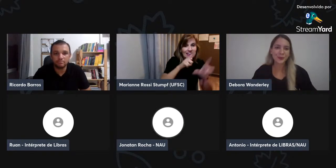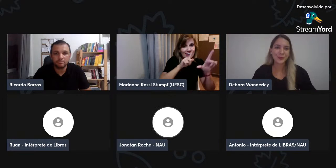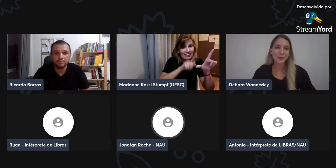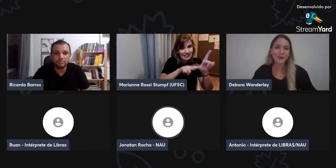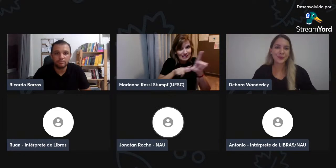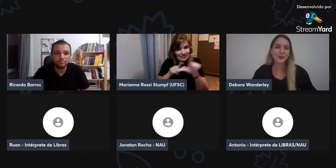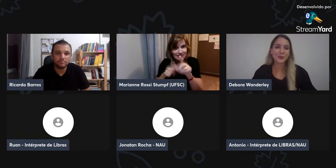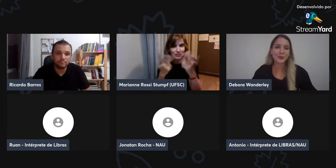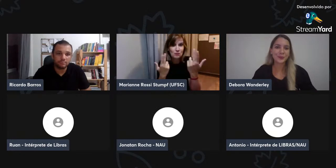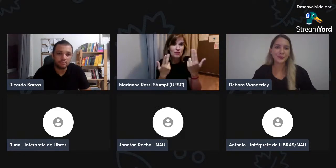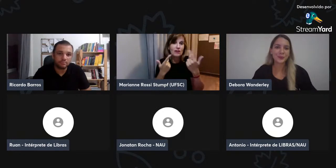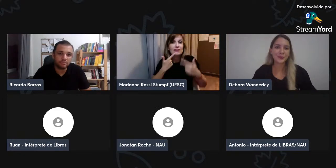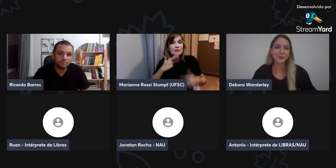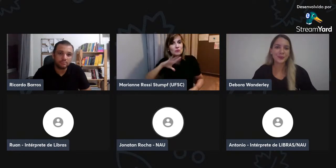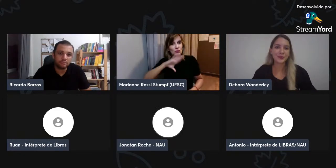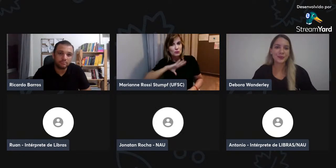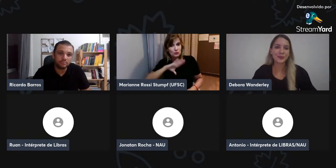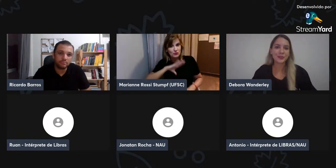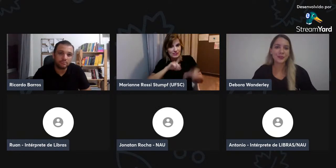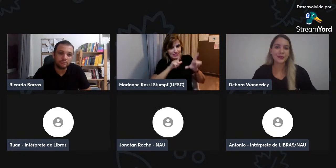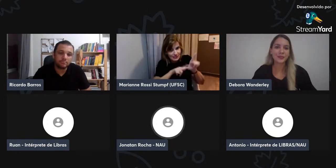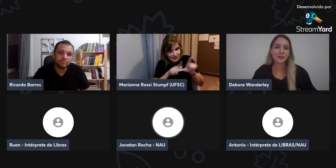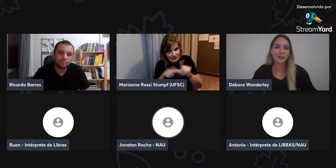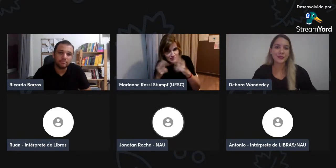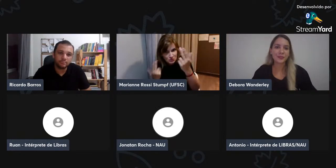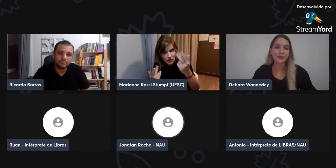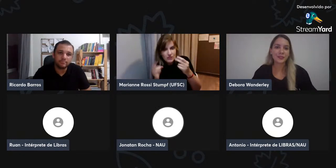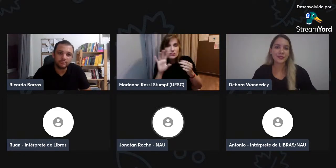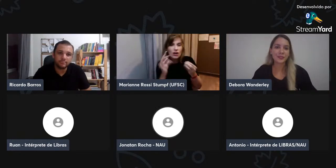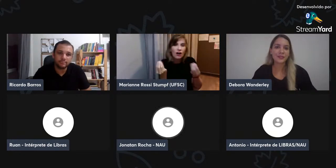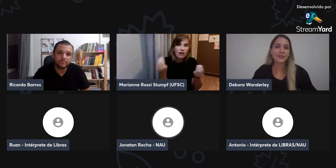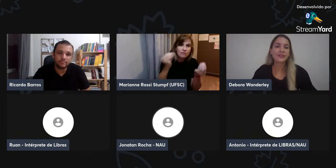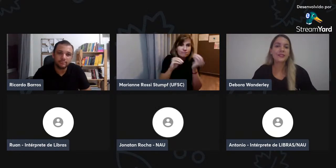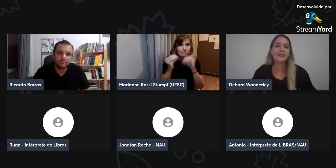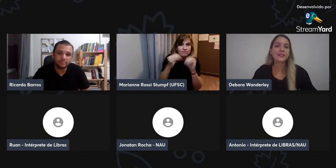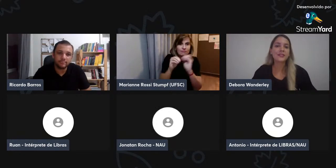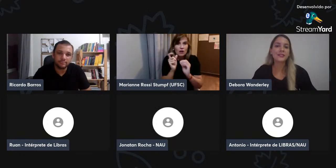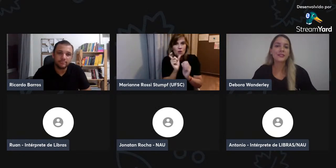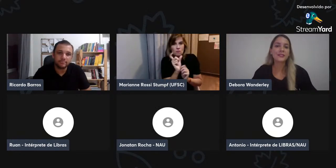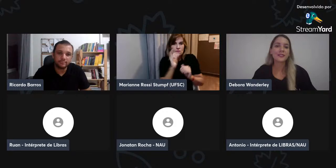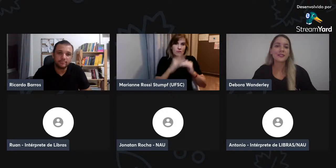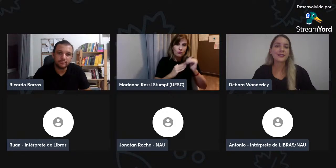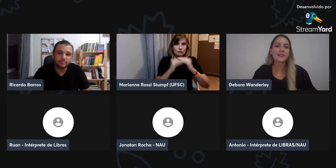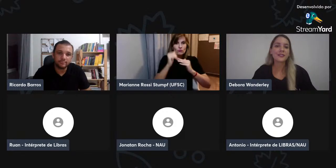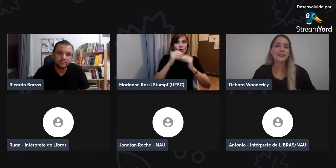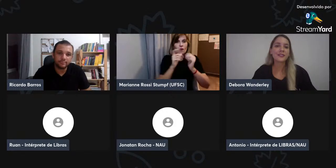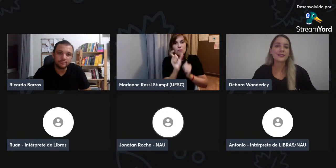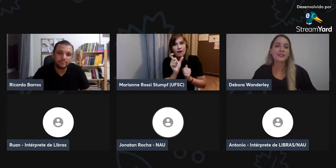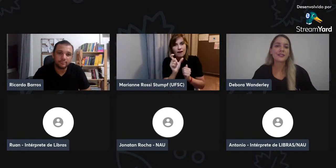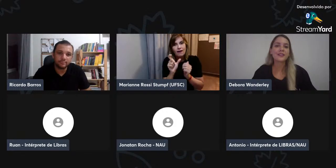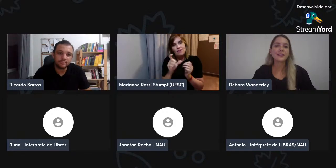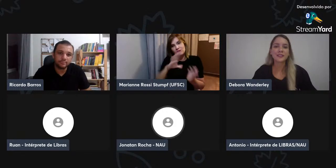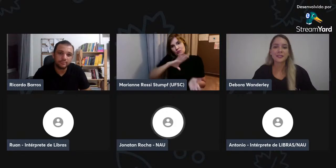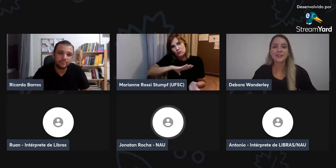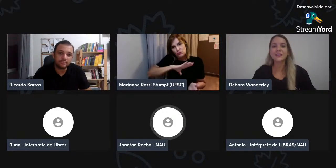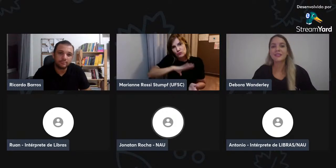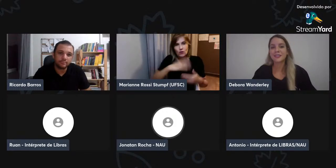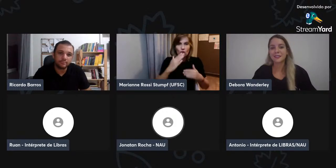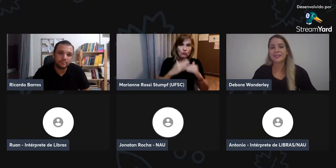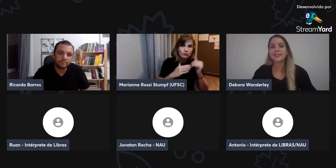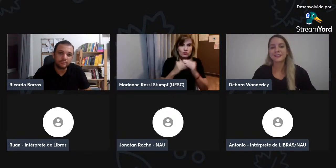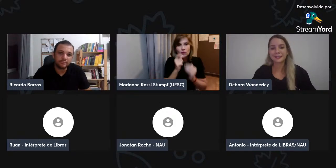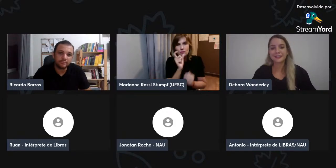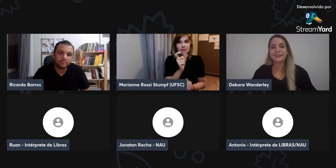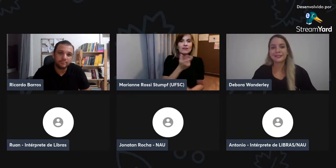então, por exemplo, na literatura inglesa, né, letras em inglês, então, você tem as palavras,